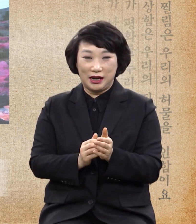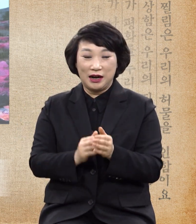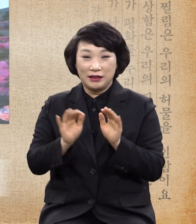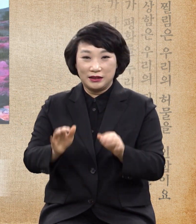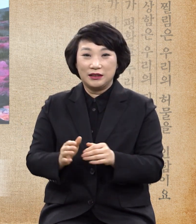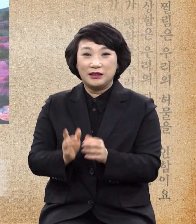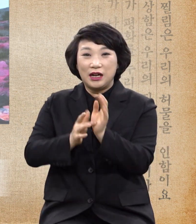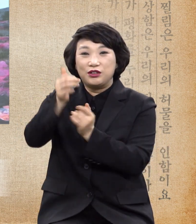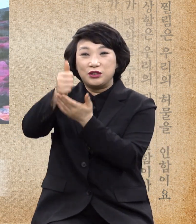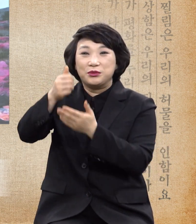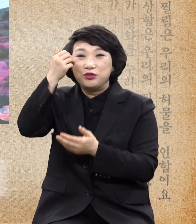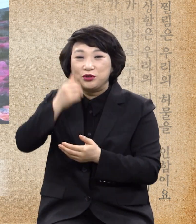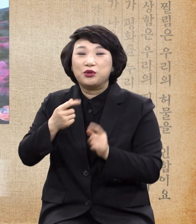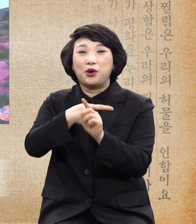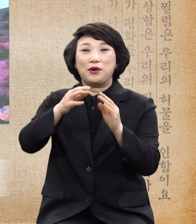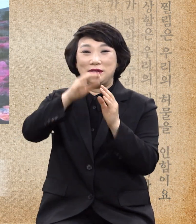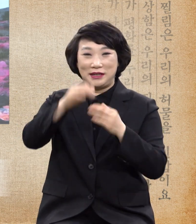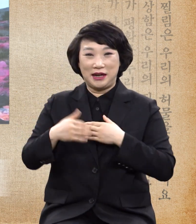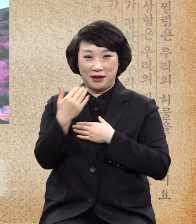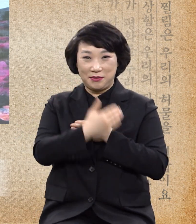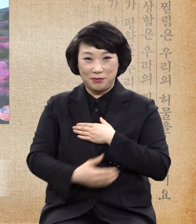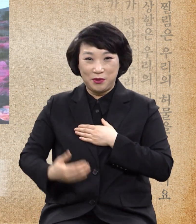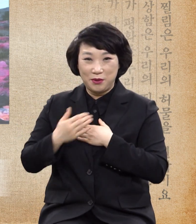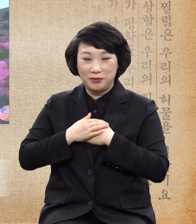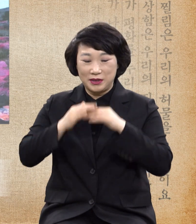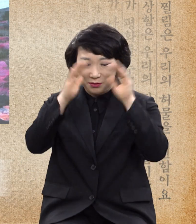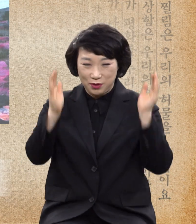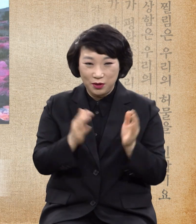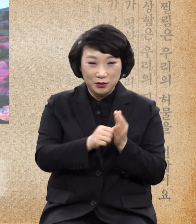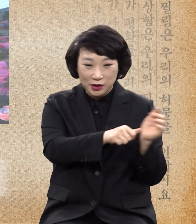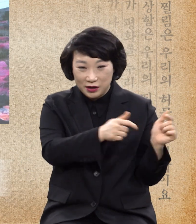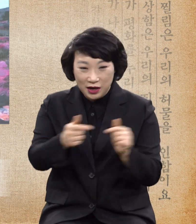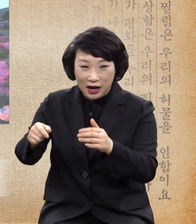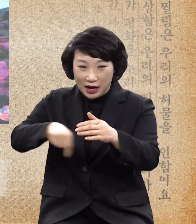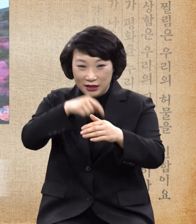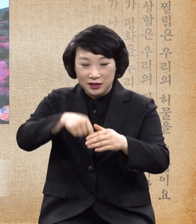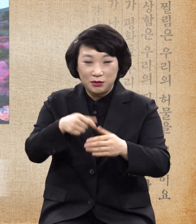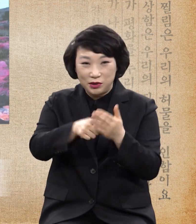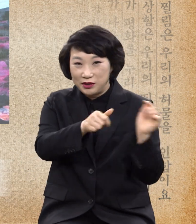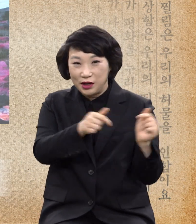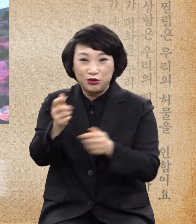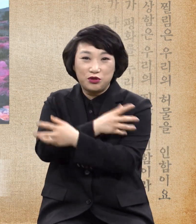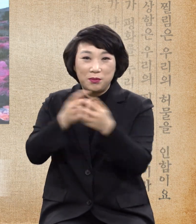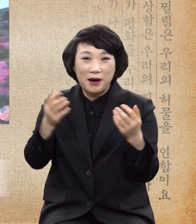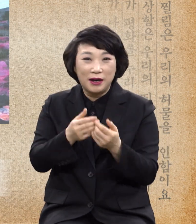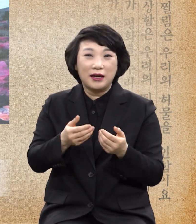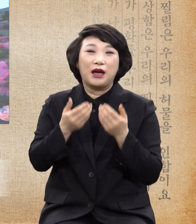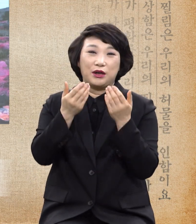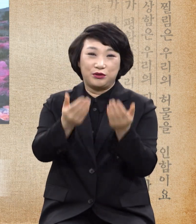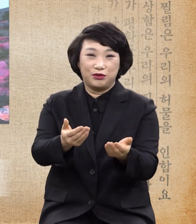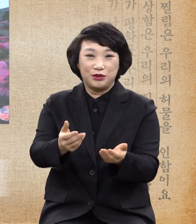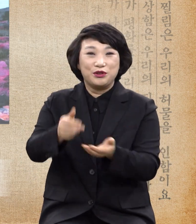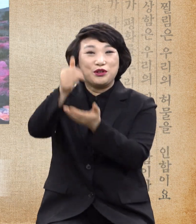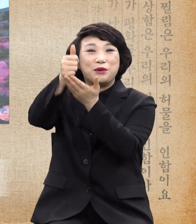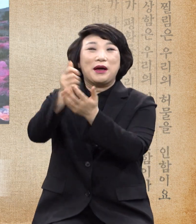교회의 몸이니 만물 안에서 만물을 충만케 하는 자의 충만이니라